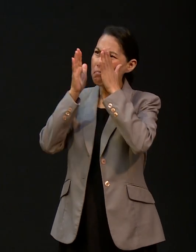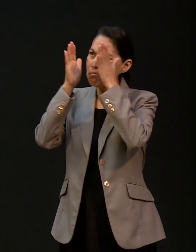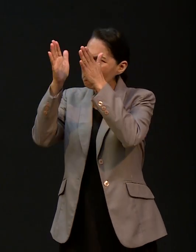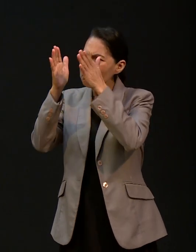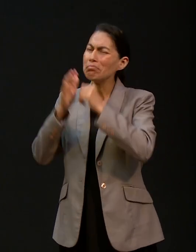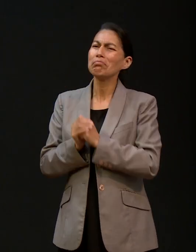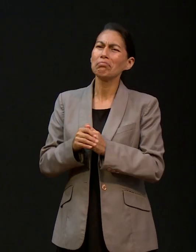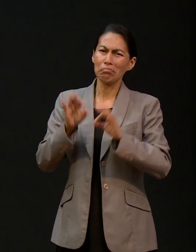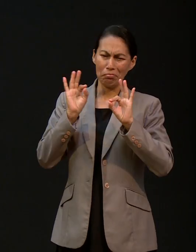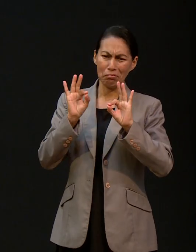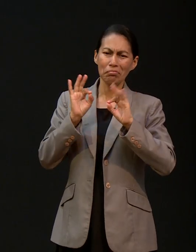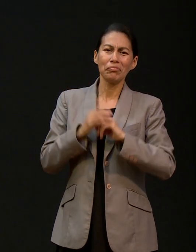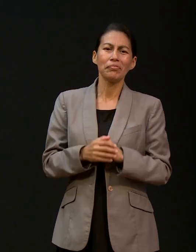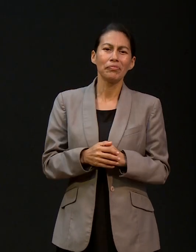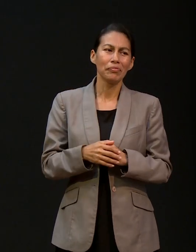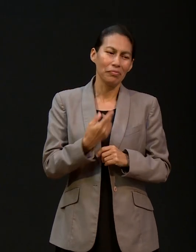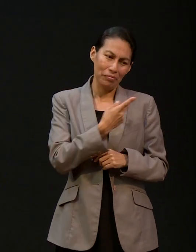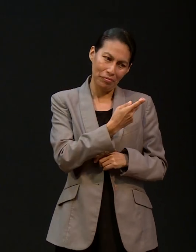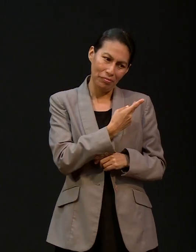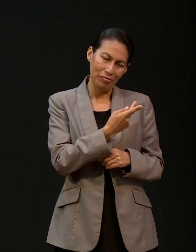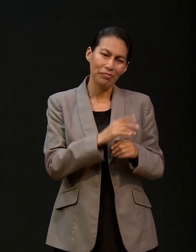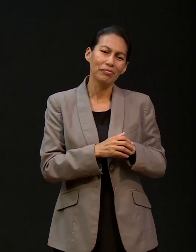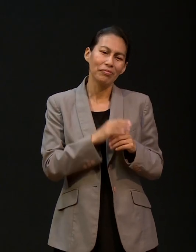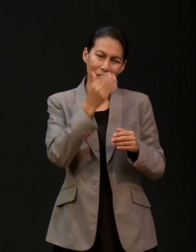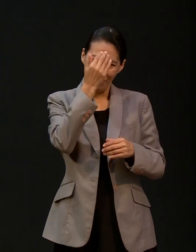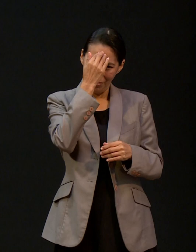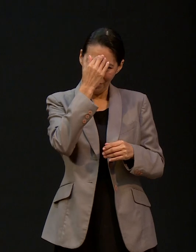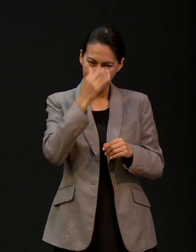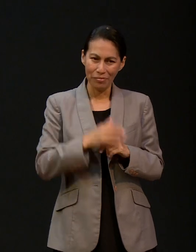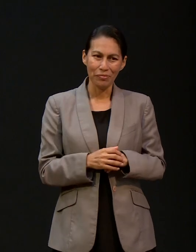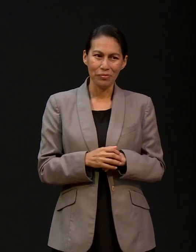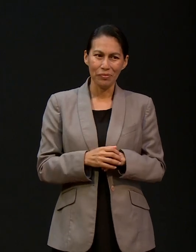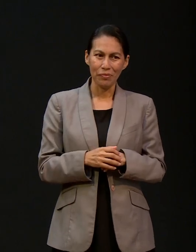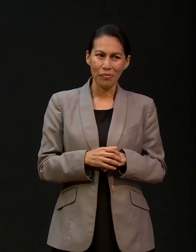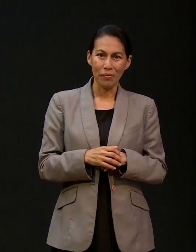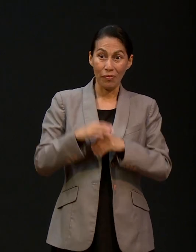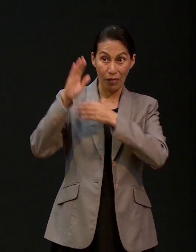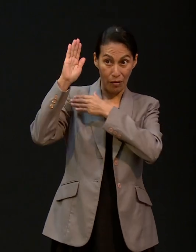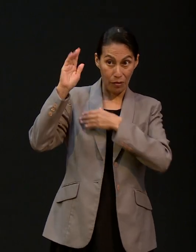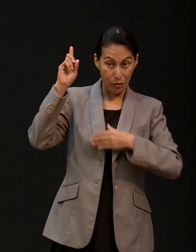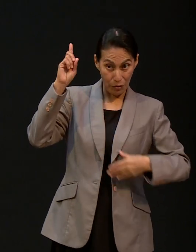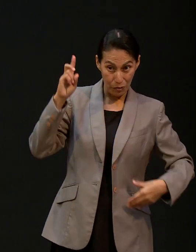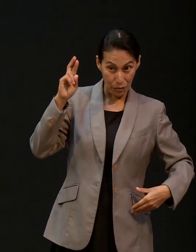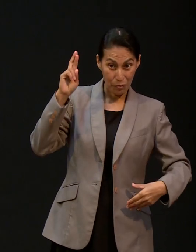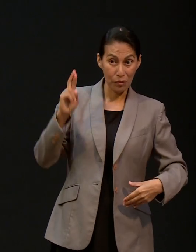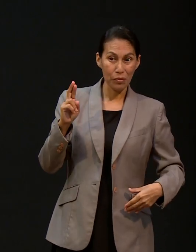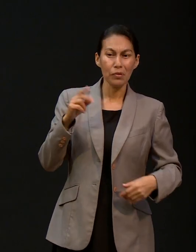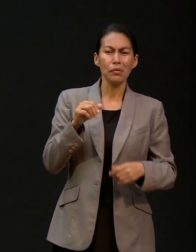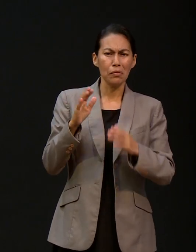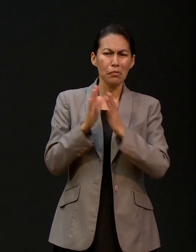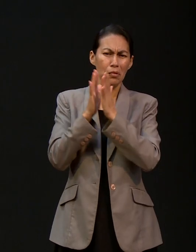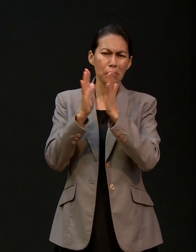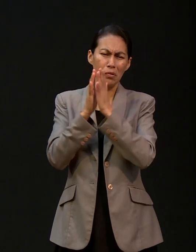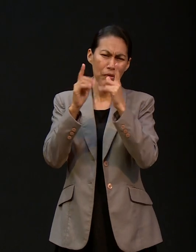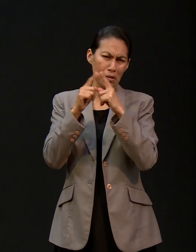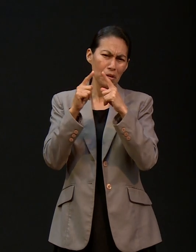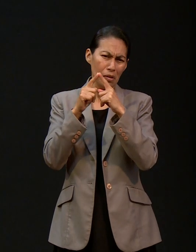Así como nos conocimos con Sonia en aquellos años sirviendo a Dios en la iglesia.